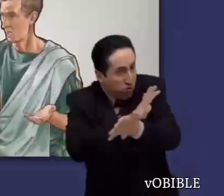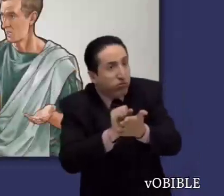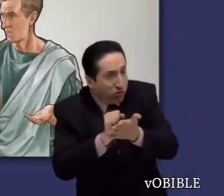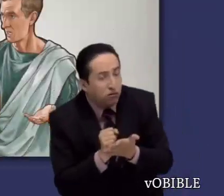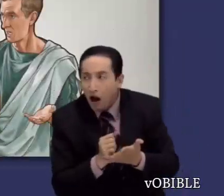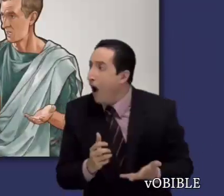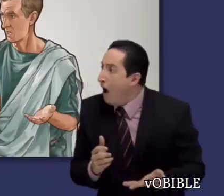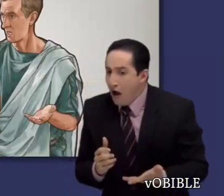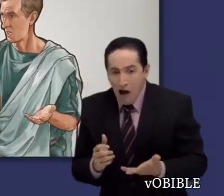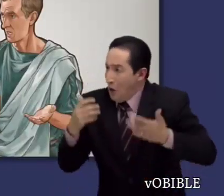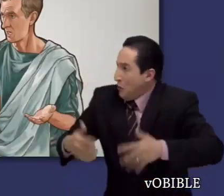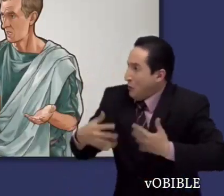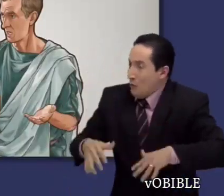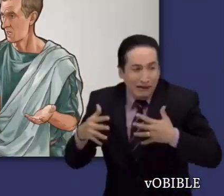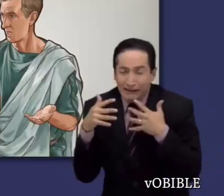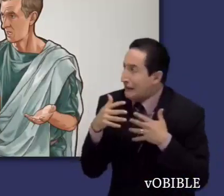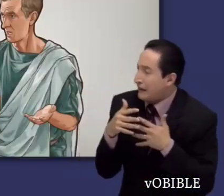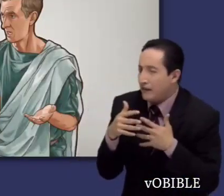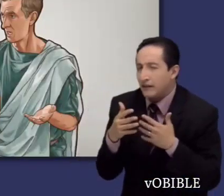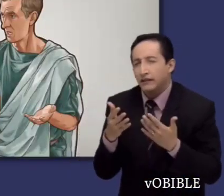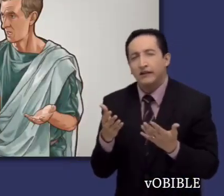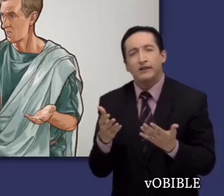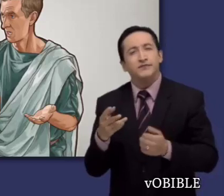y que decían que ya había llegado el Día de Jehová.